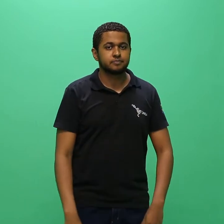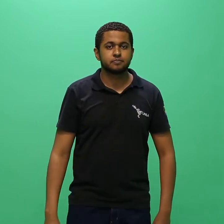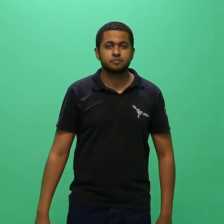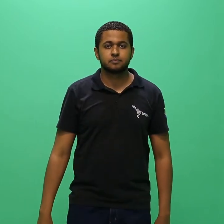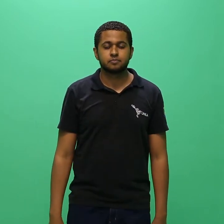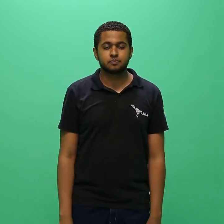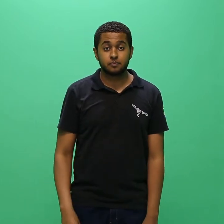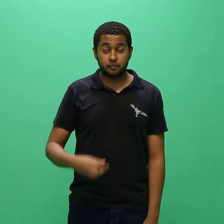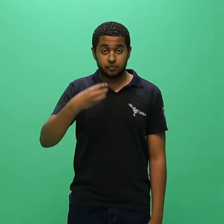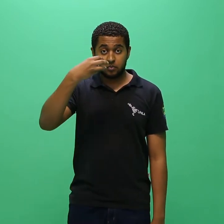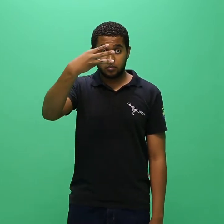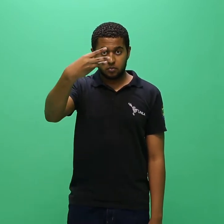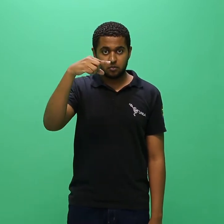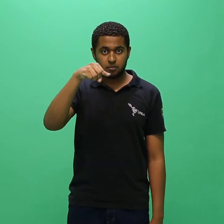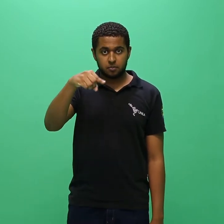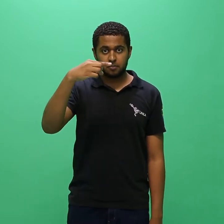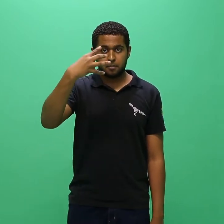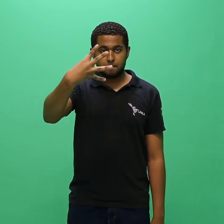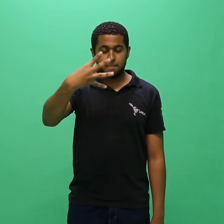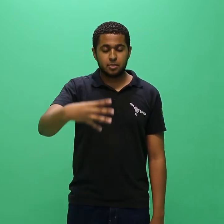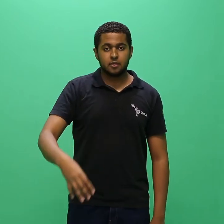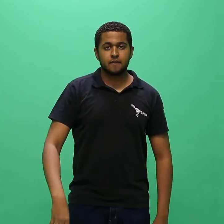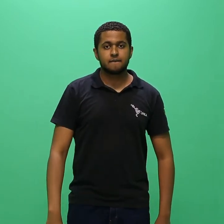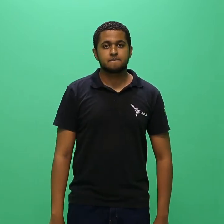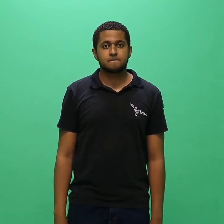3.4.1.